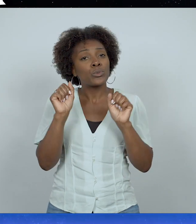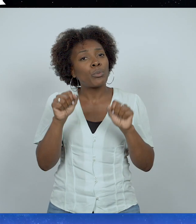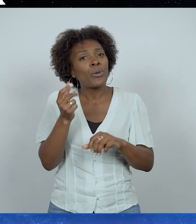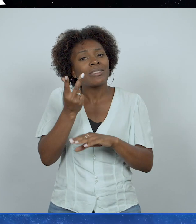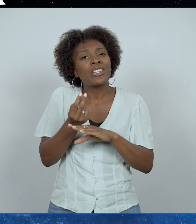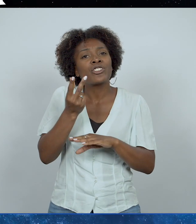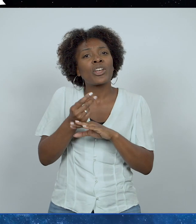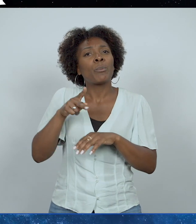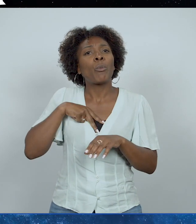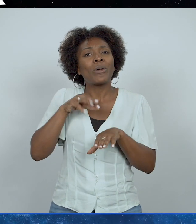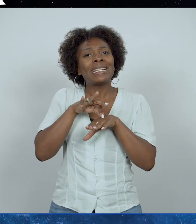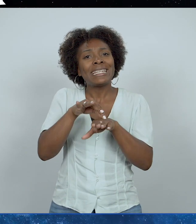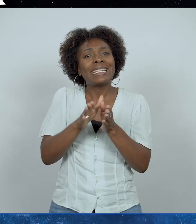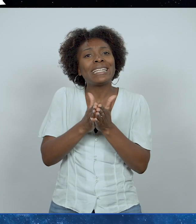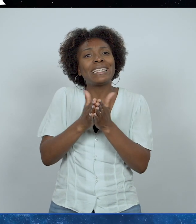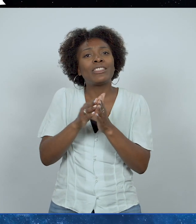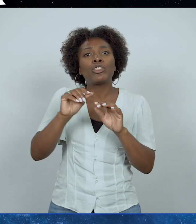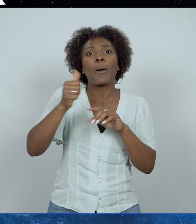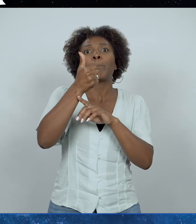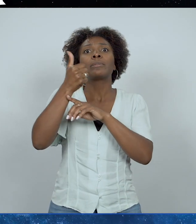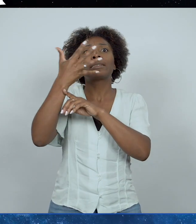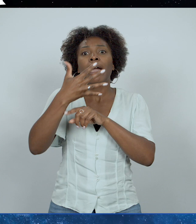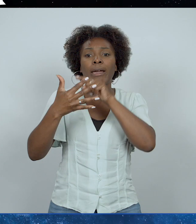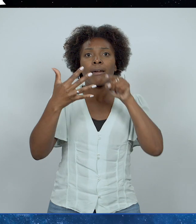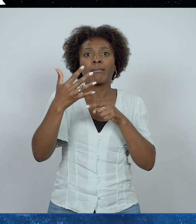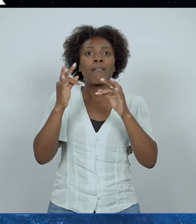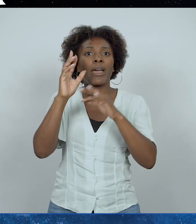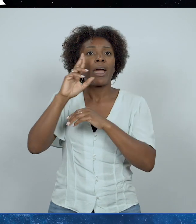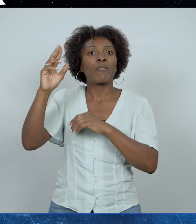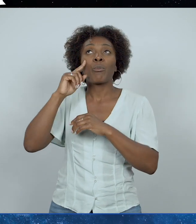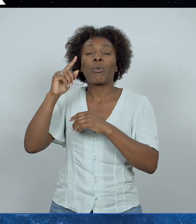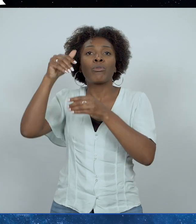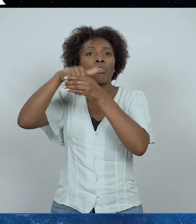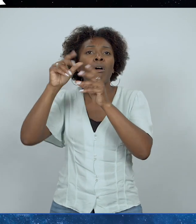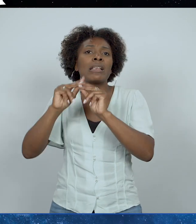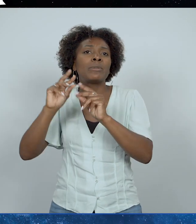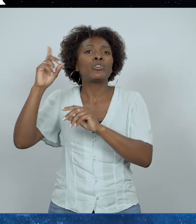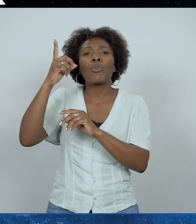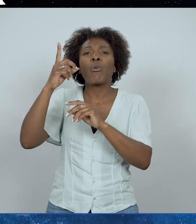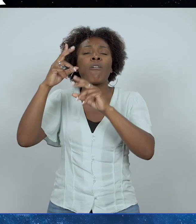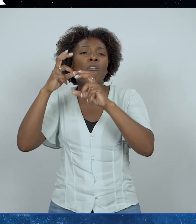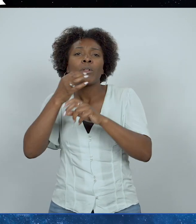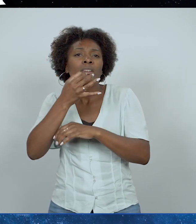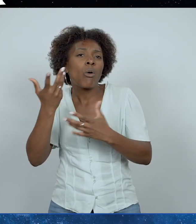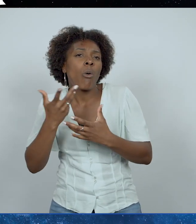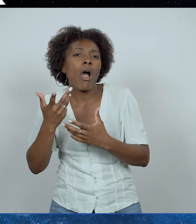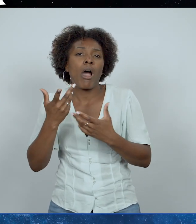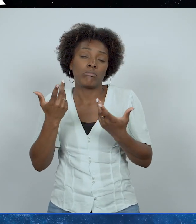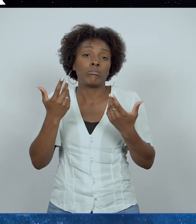mon guide explicatif du top 5 des rêves afin de savoir ce que Dieu désire dire à travers ses rêves. Donc la nudité en fait partie.